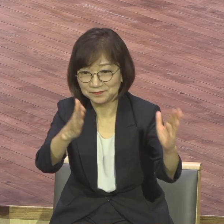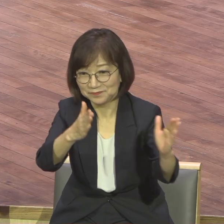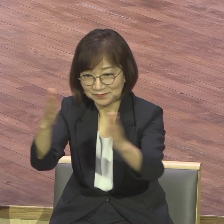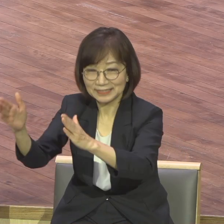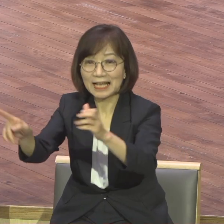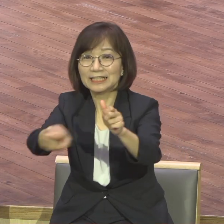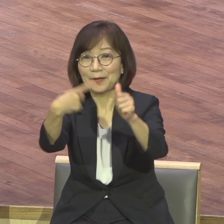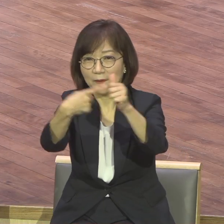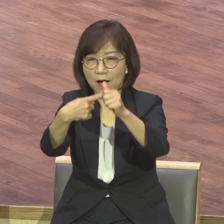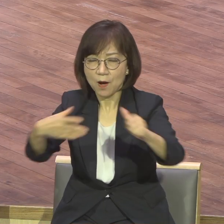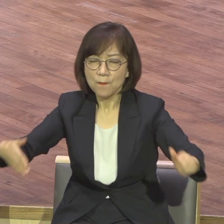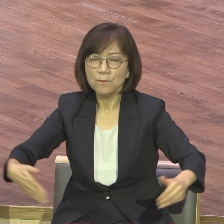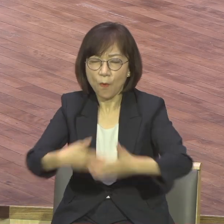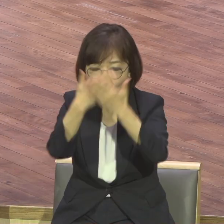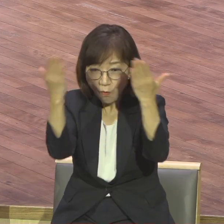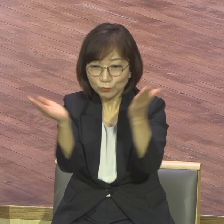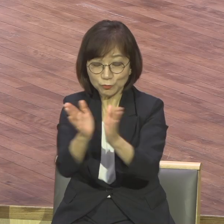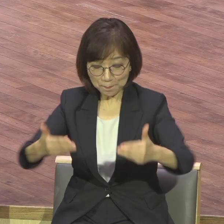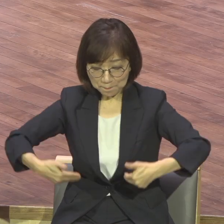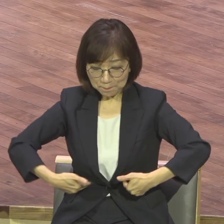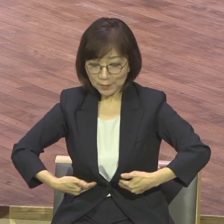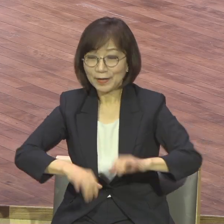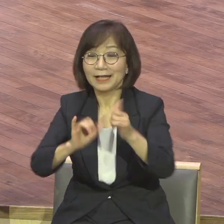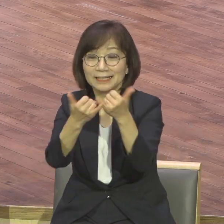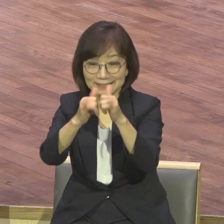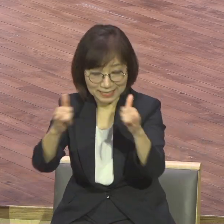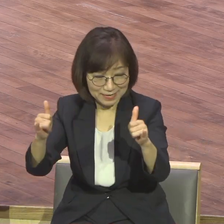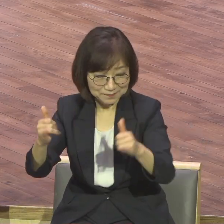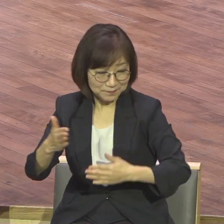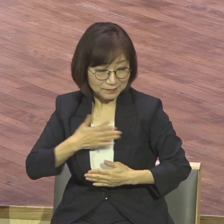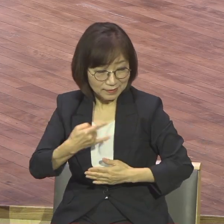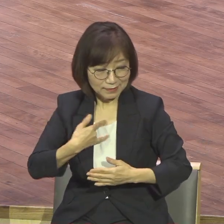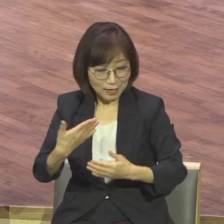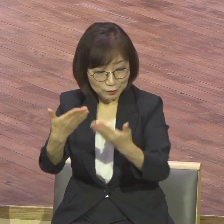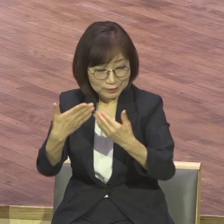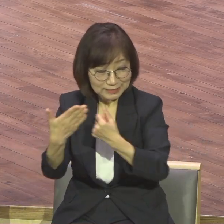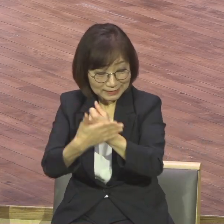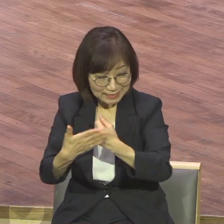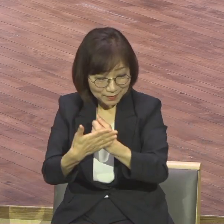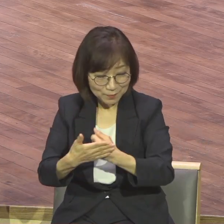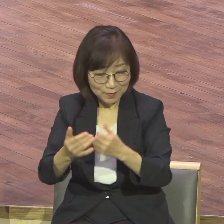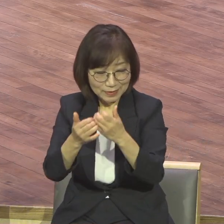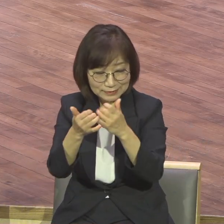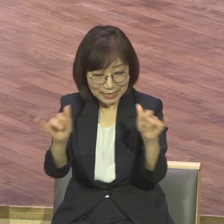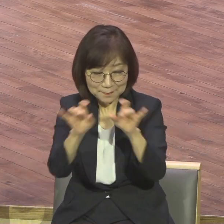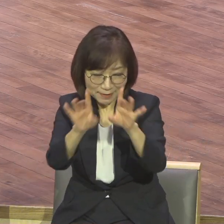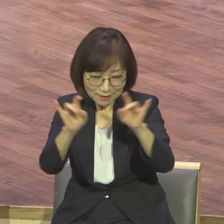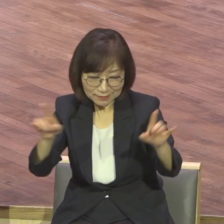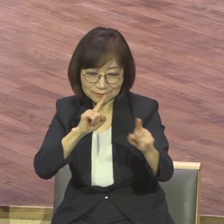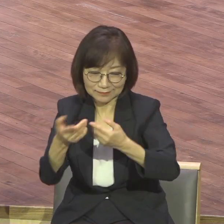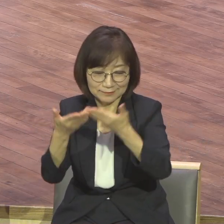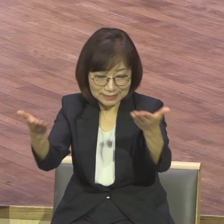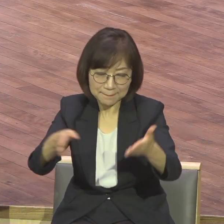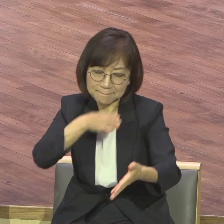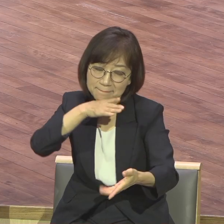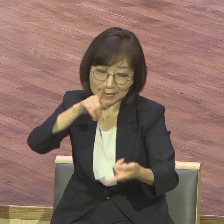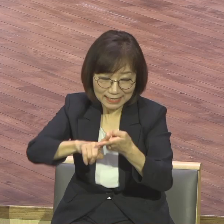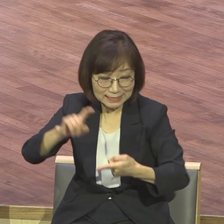존재입니다. 3절입니다. 내게 주신 은혜로 말미암아 너희 각 사람에게 말하노니 마땅히 생각할 그